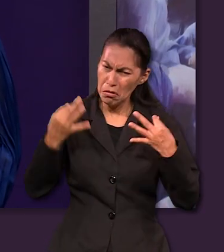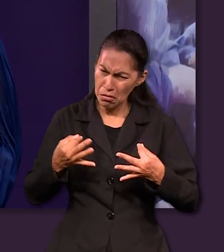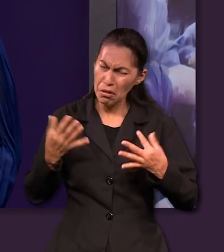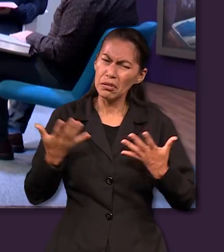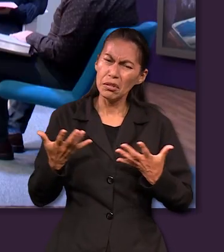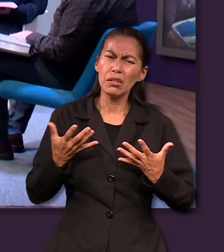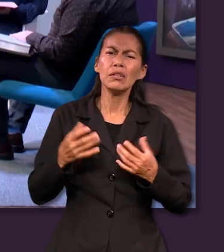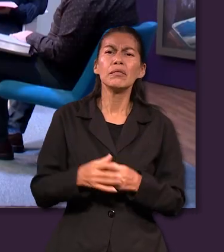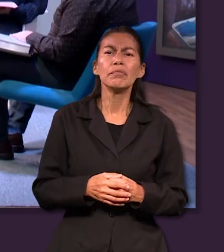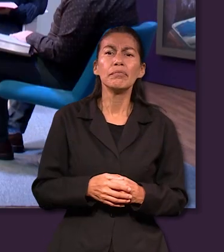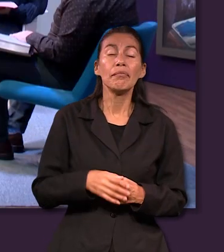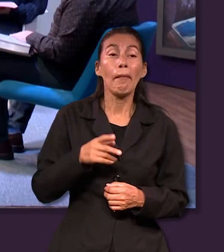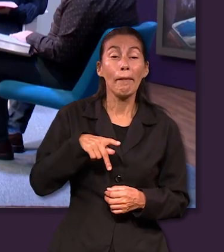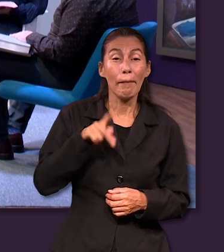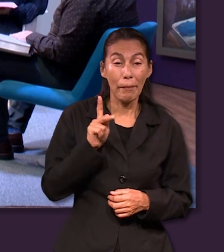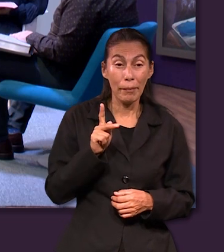acción está haciendo cosas correctas pero